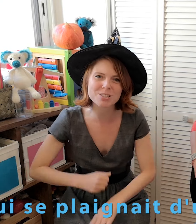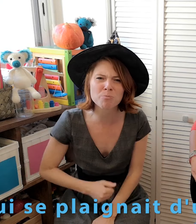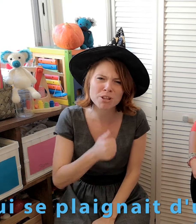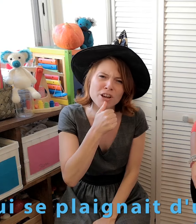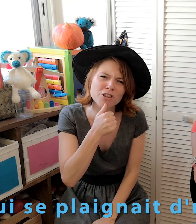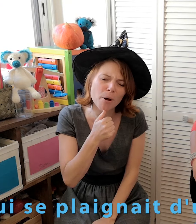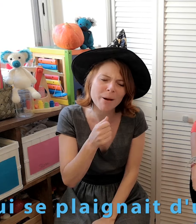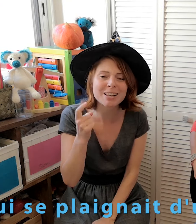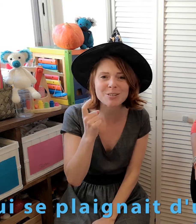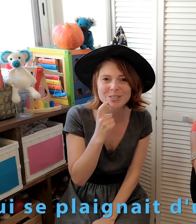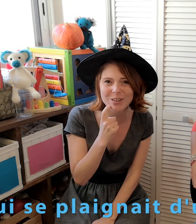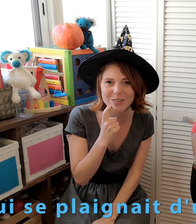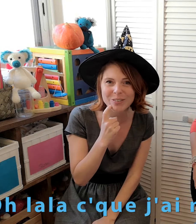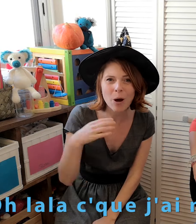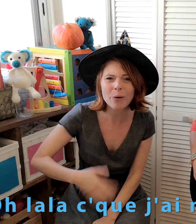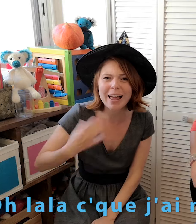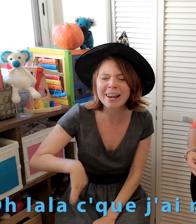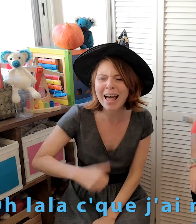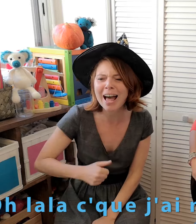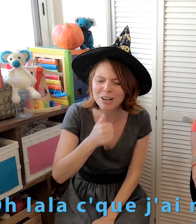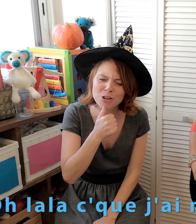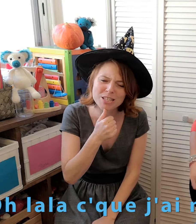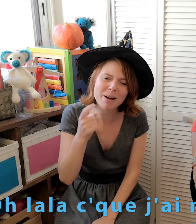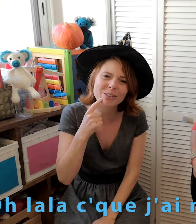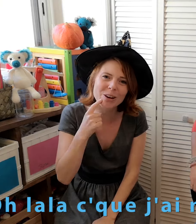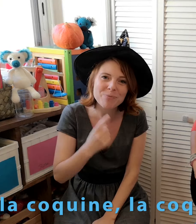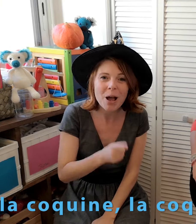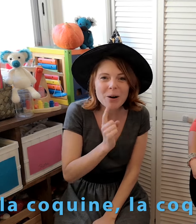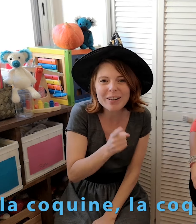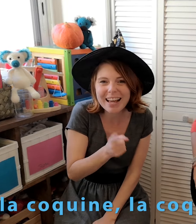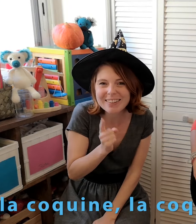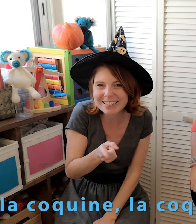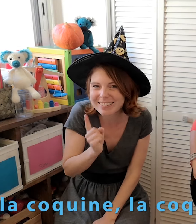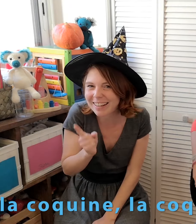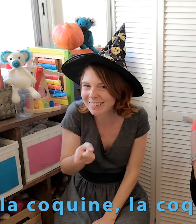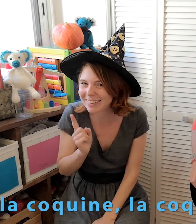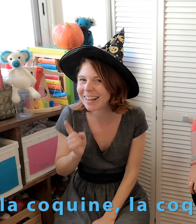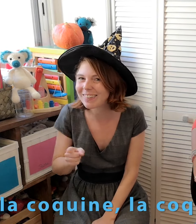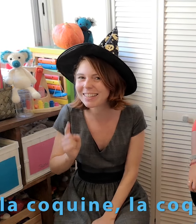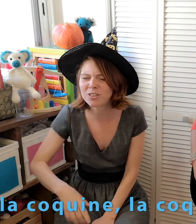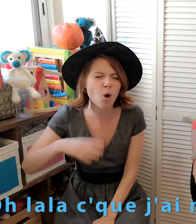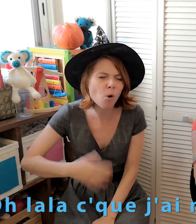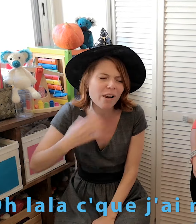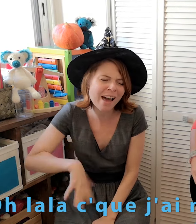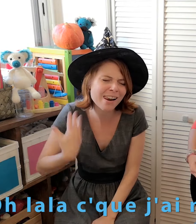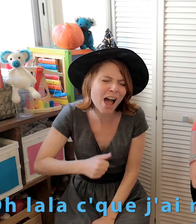se plaignait d'un mal de dents Oh la la, ce que j'ai mal aux dents Oh la coquine, la coquine, la coquine Oh la la,